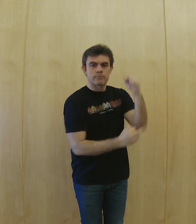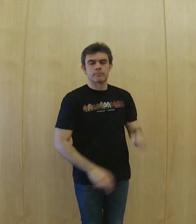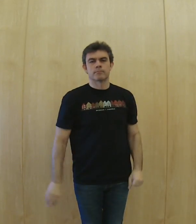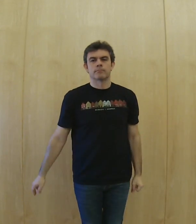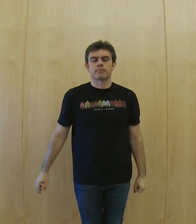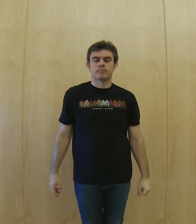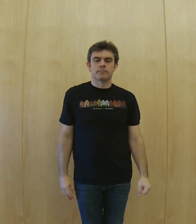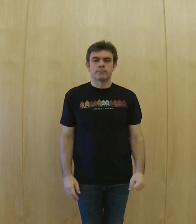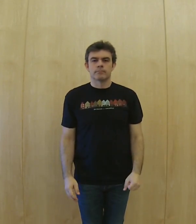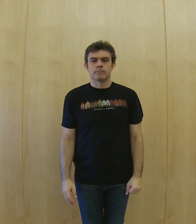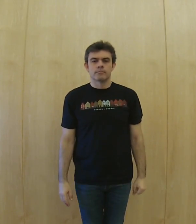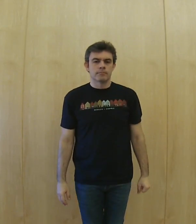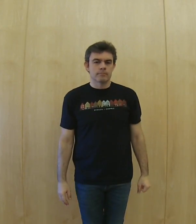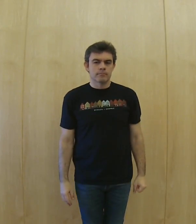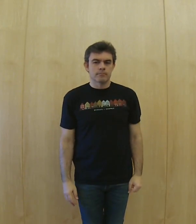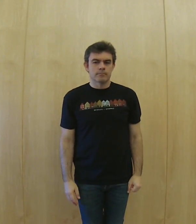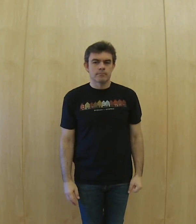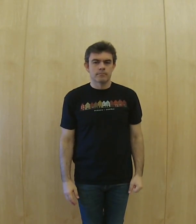regulador de gravedad, peso,